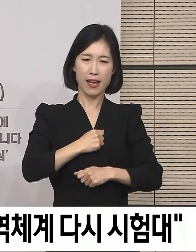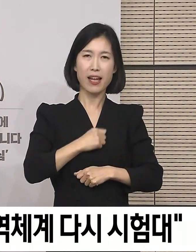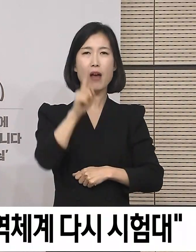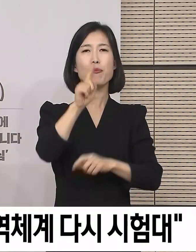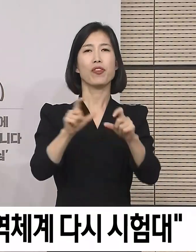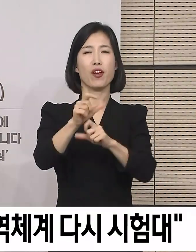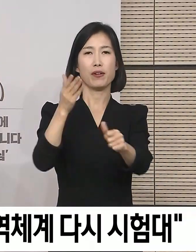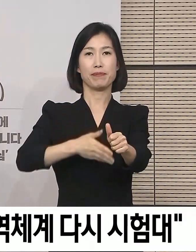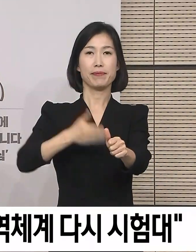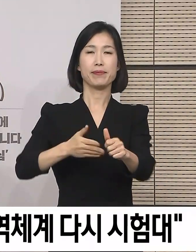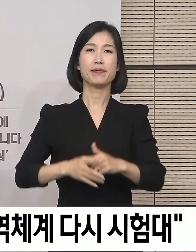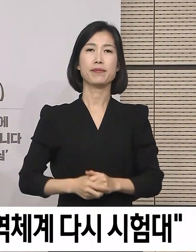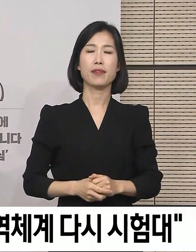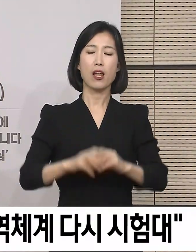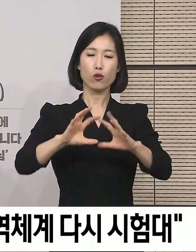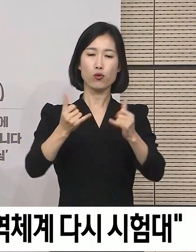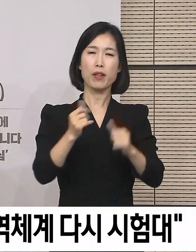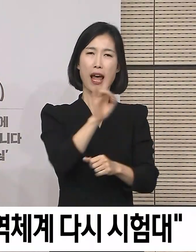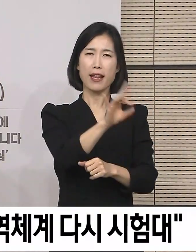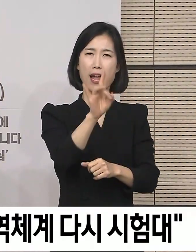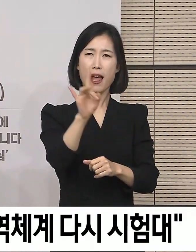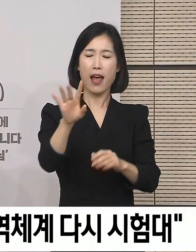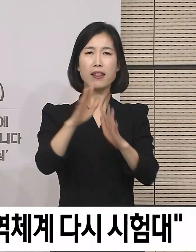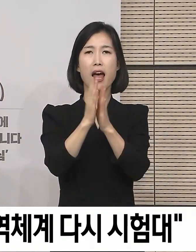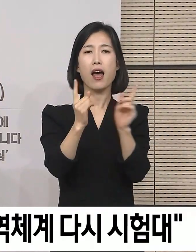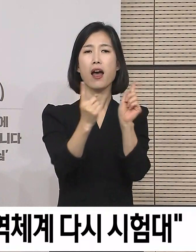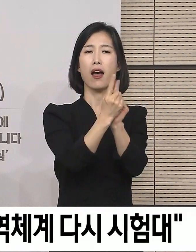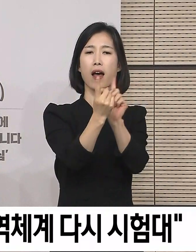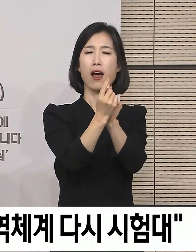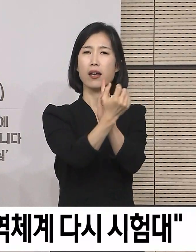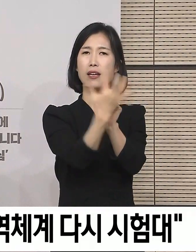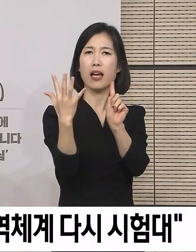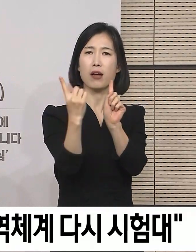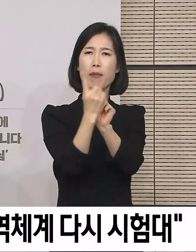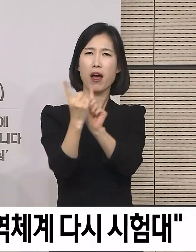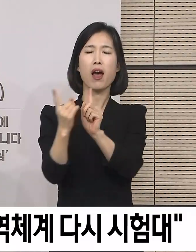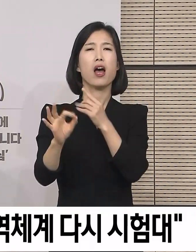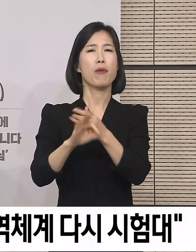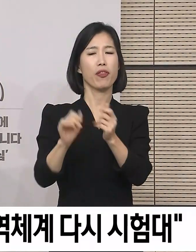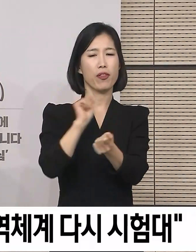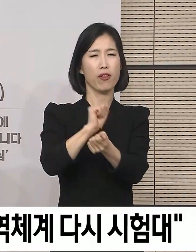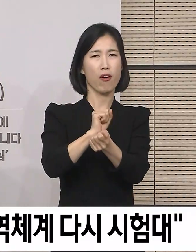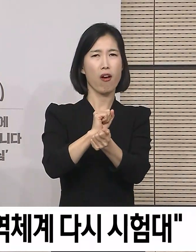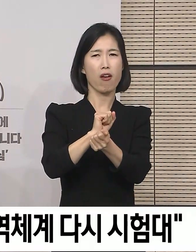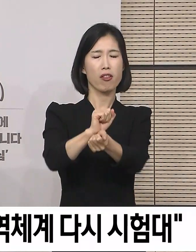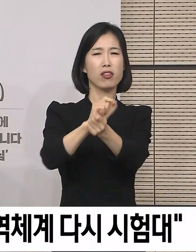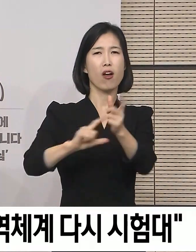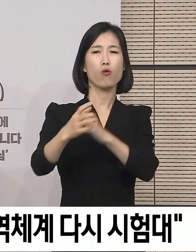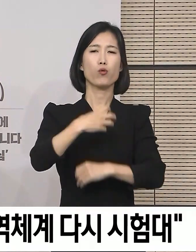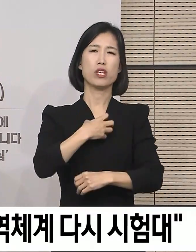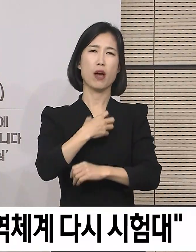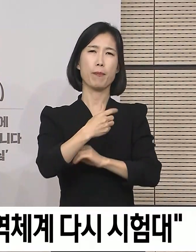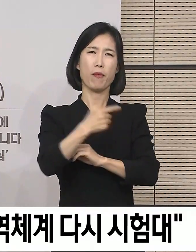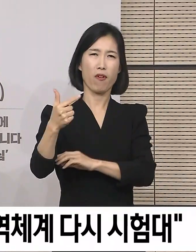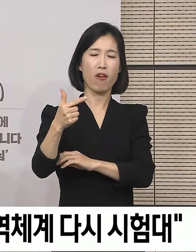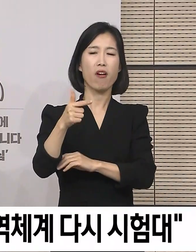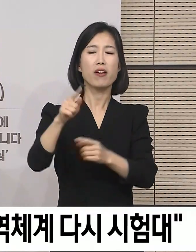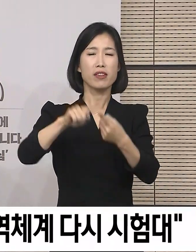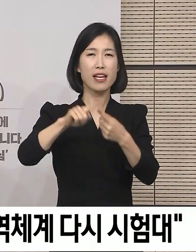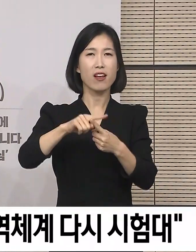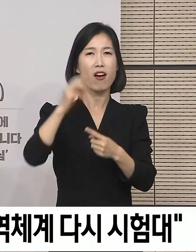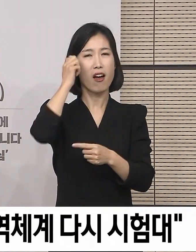바랍니다. 국민 한 분 한 분이 접촉하는 사람이 많아지면 그만큼 코로나19의 전파 가능성도 높아진다는 점을